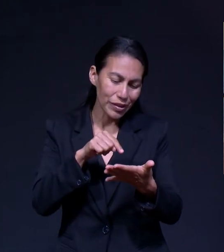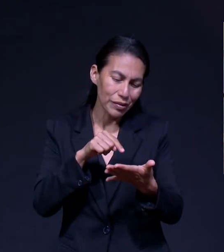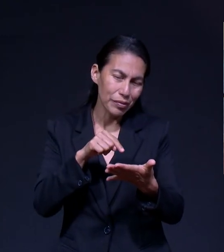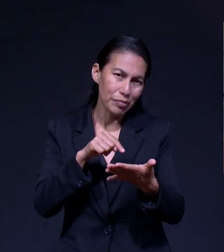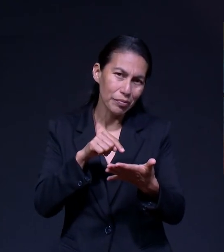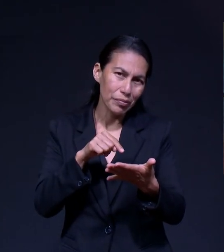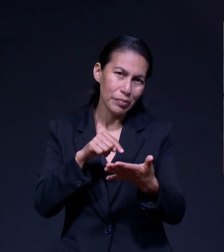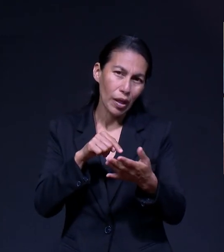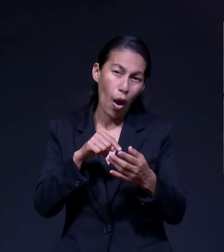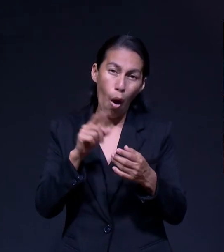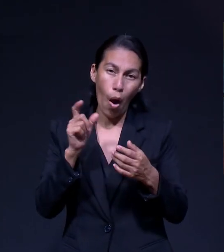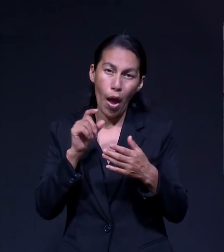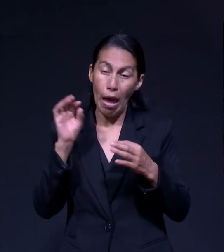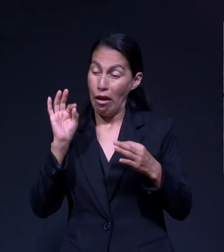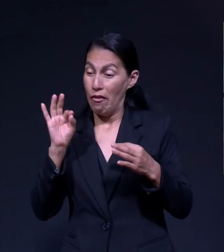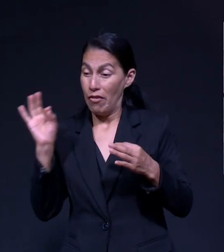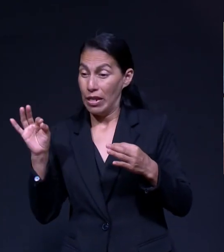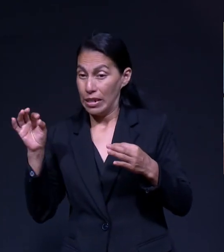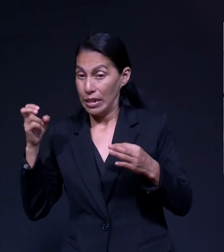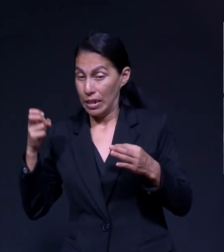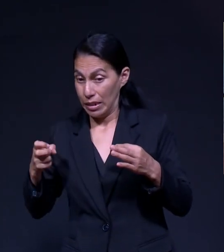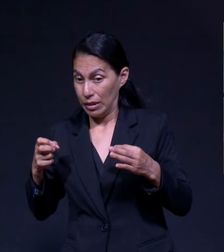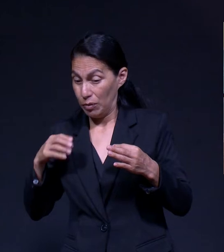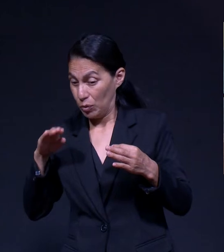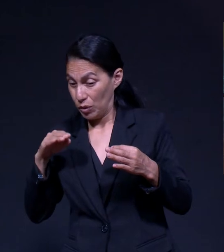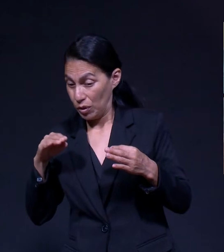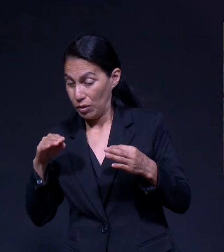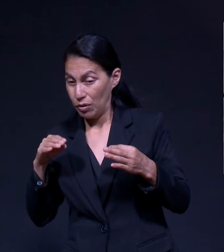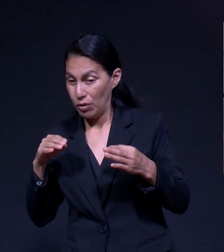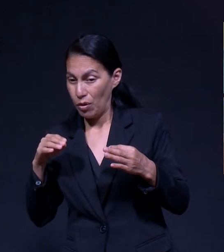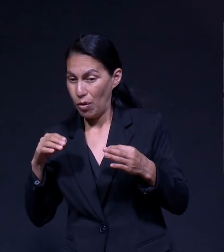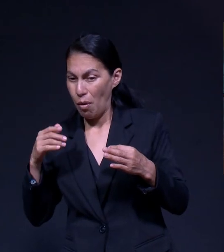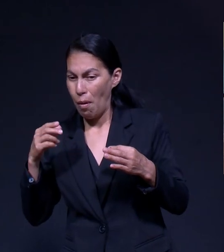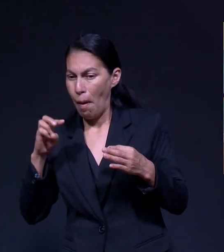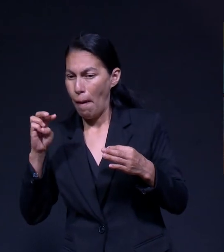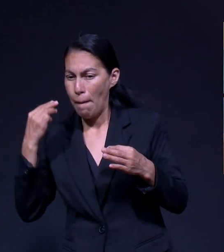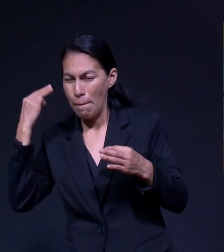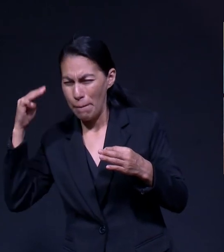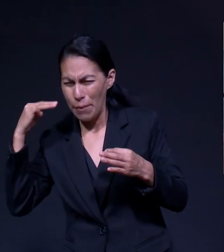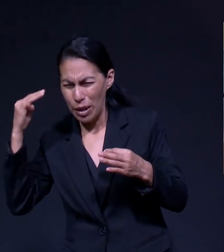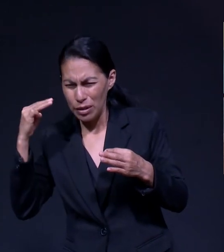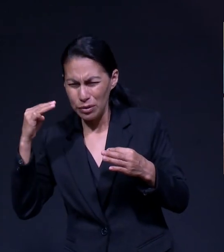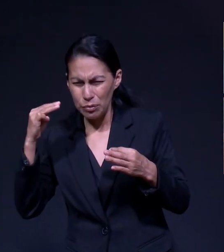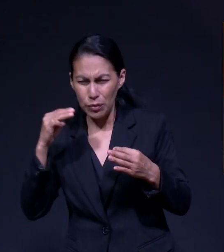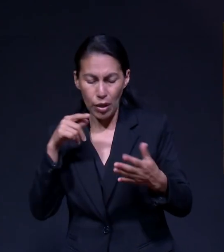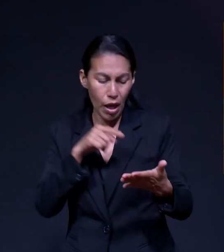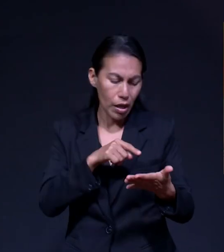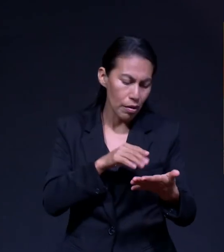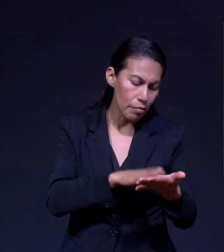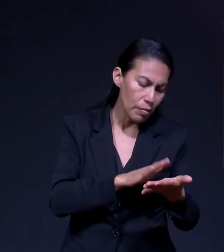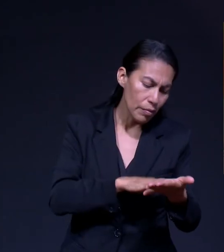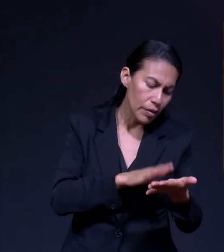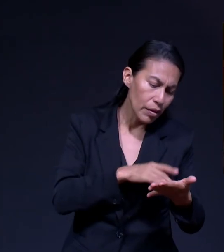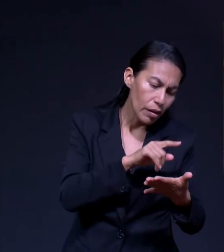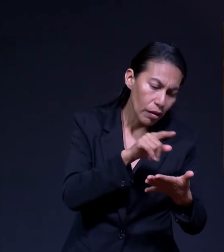Ya Era Como Marzo Del 2021 Y El 12 De Octubre Veo Que Yo Había